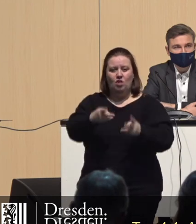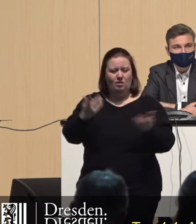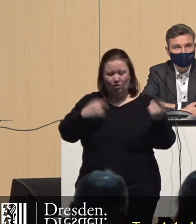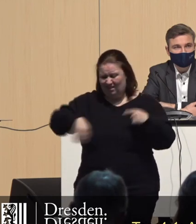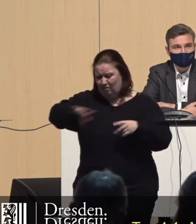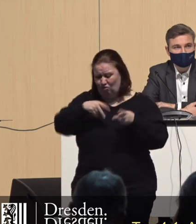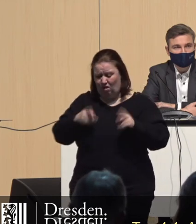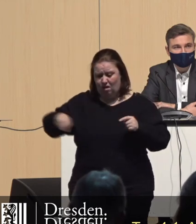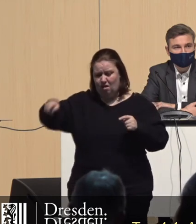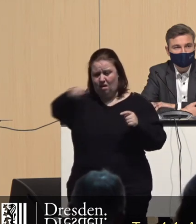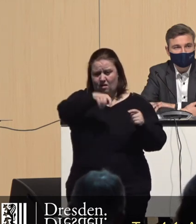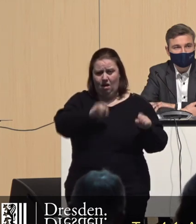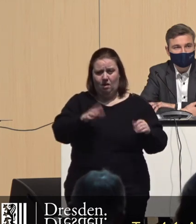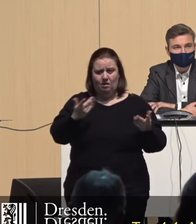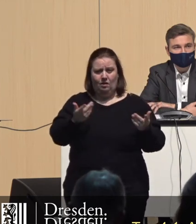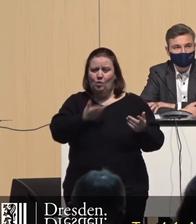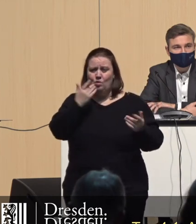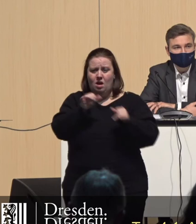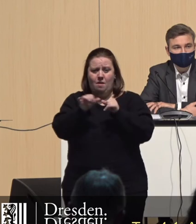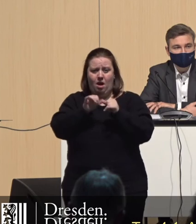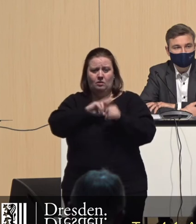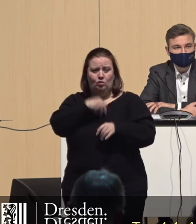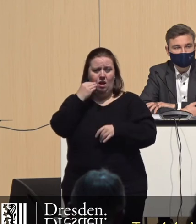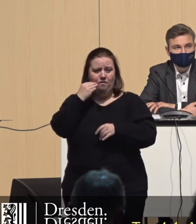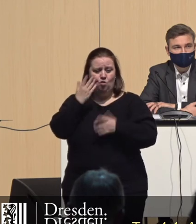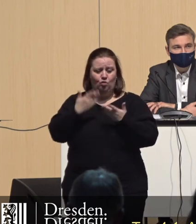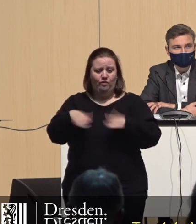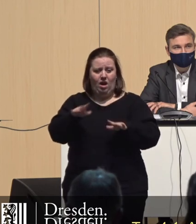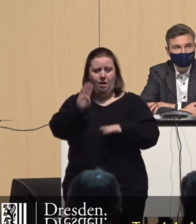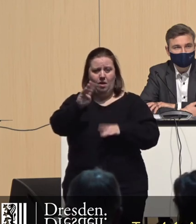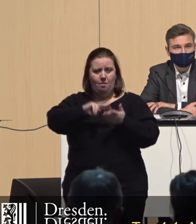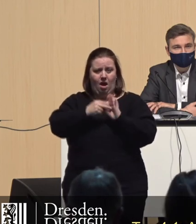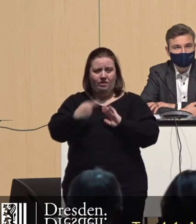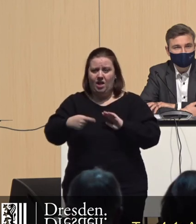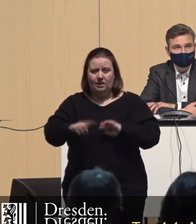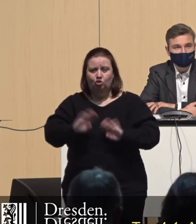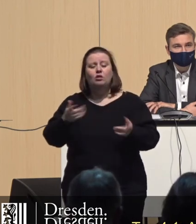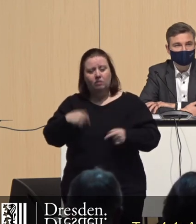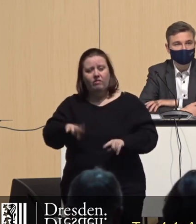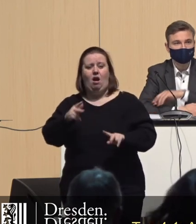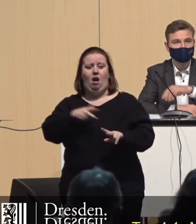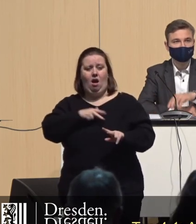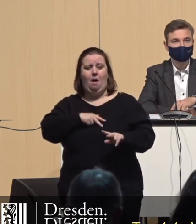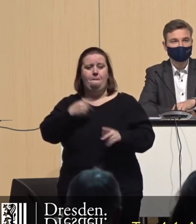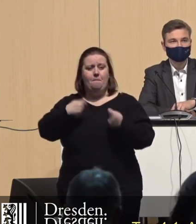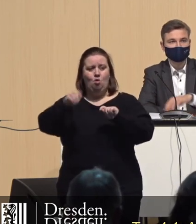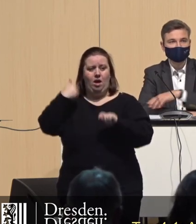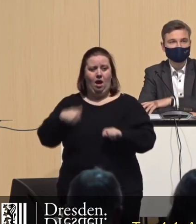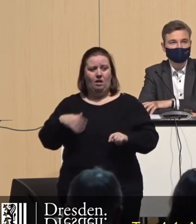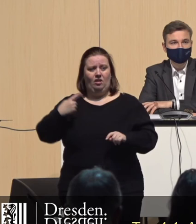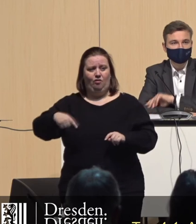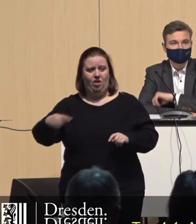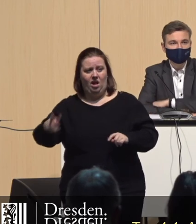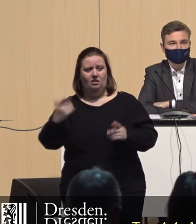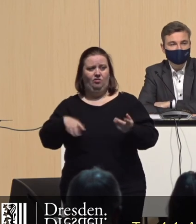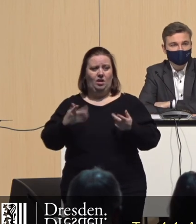durch die ganze Stadt gehen. Es gibt hier keinen Mangel an sozialwohnungsfreien B-Plan, sondern es gibt hier einen Mangel an bauwilligen Bauherren, die im